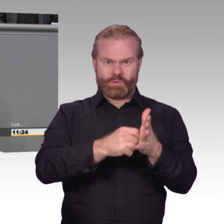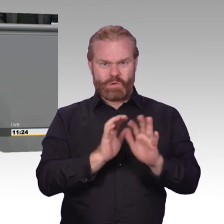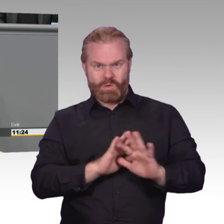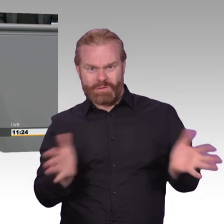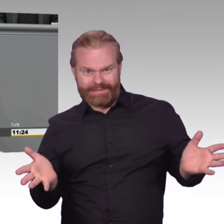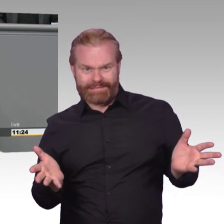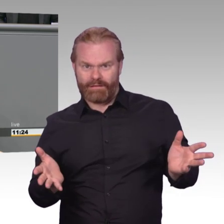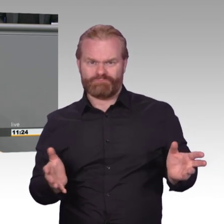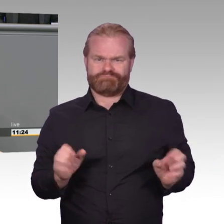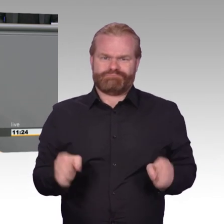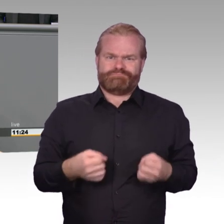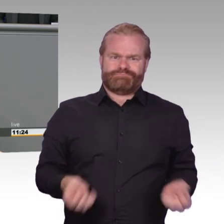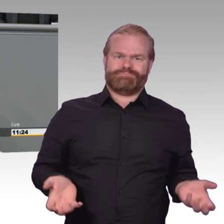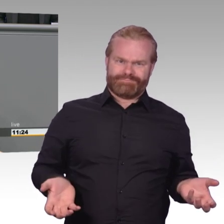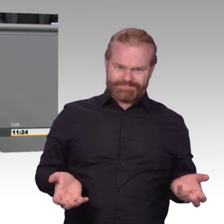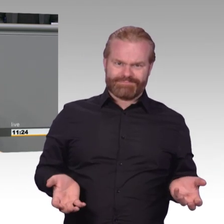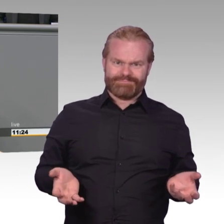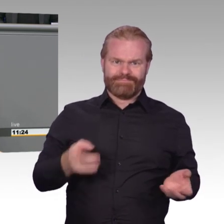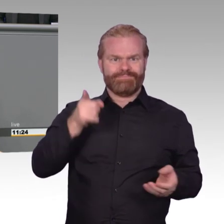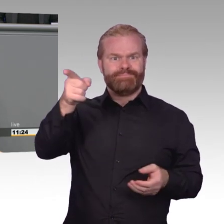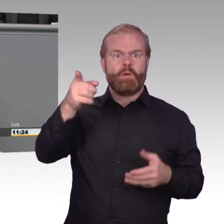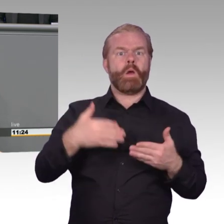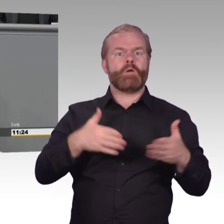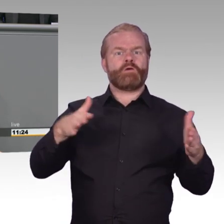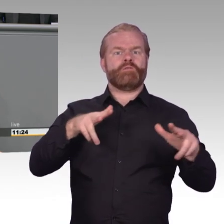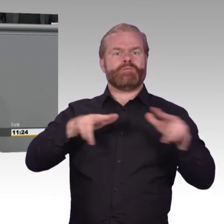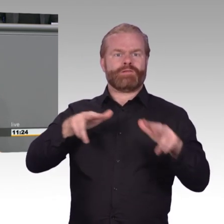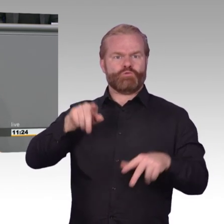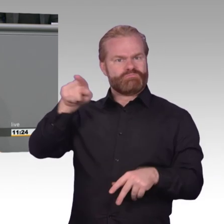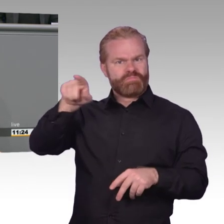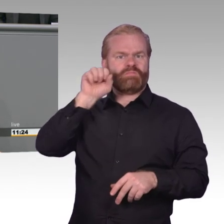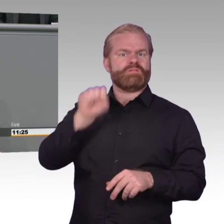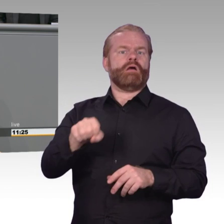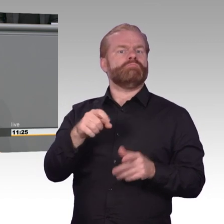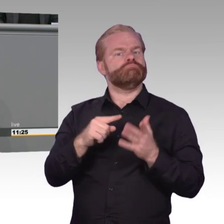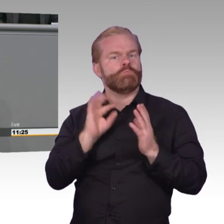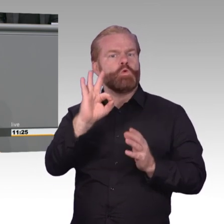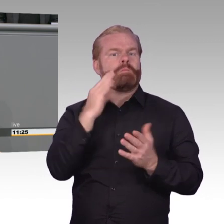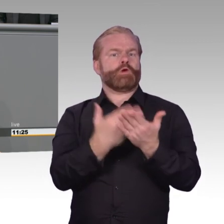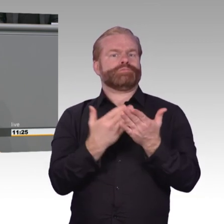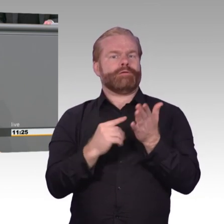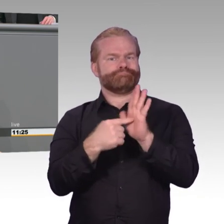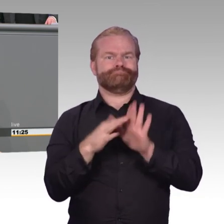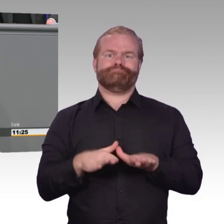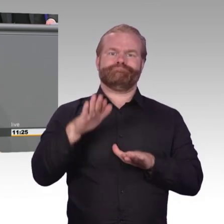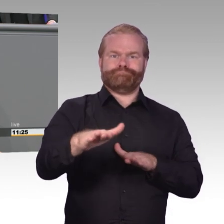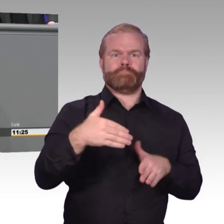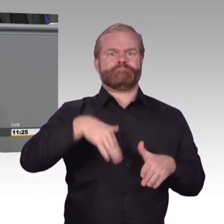und liest man von schweren Sicherheitslücken bei Anwendungen, die die Datensicherheit der Bürger bedrohen. Der Spruch der FDP-Bedenken-Second